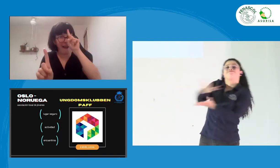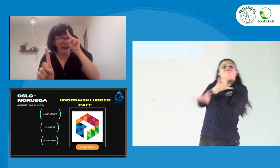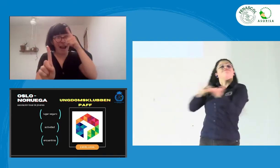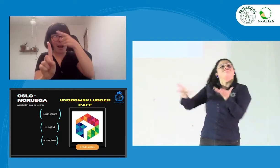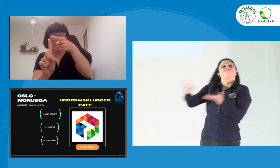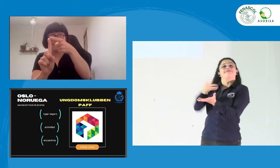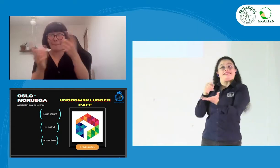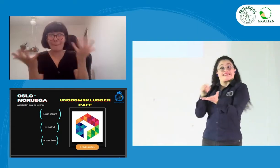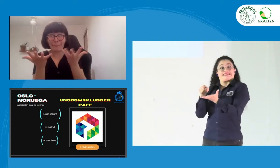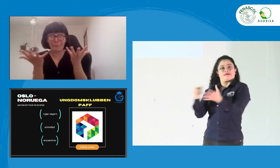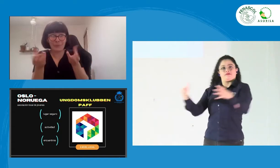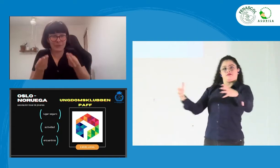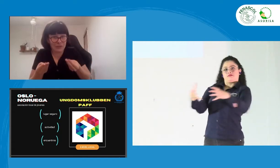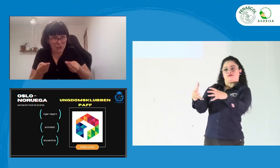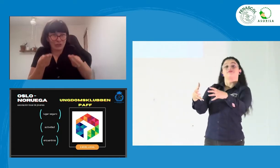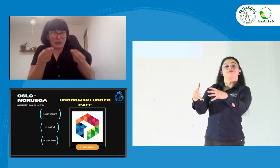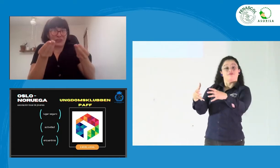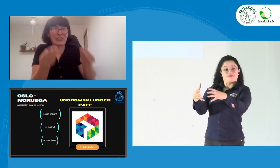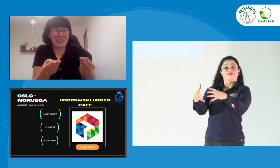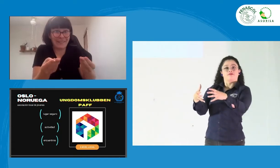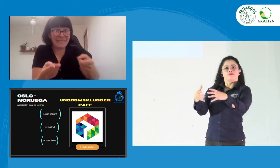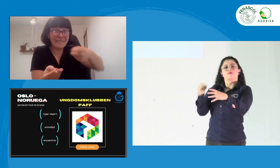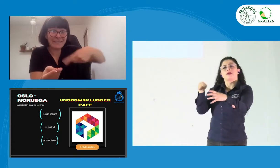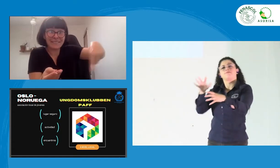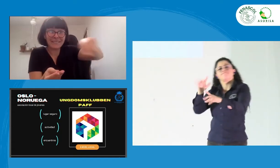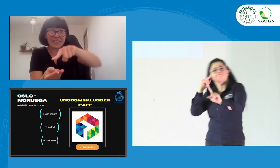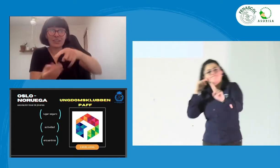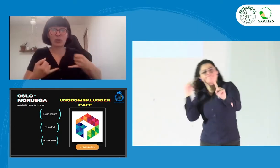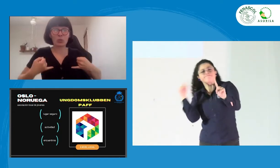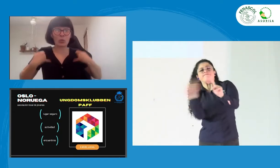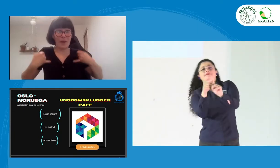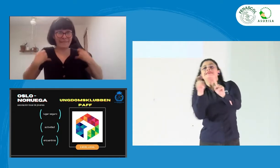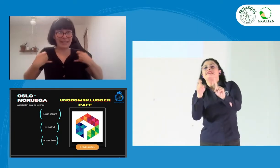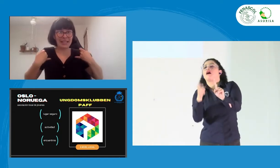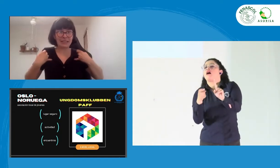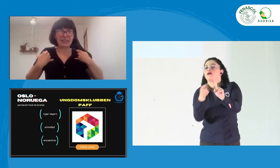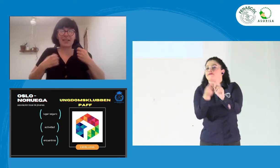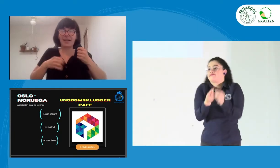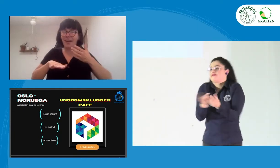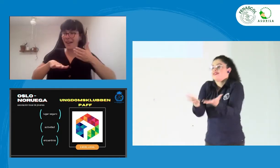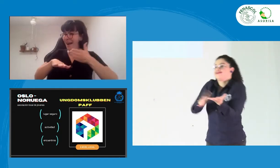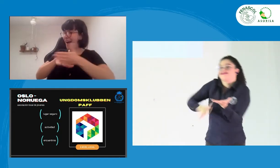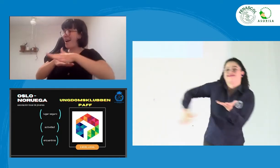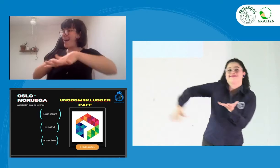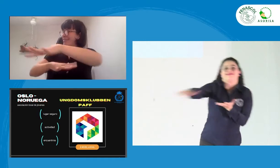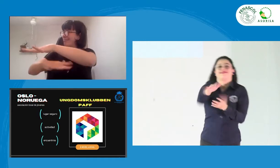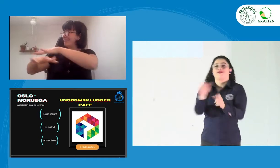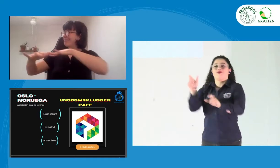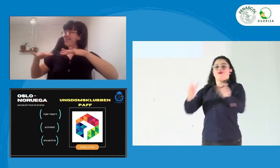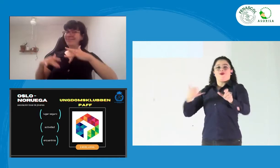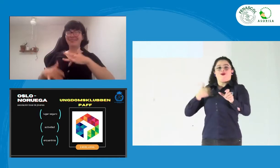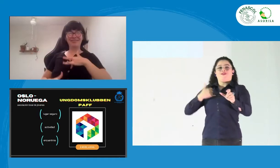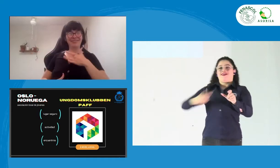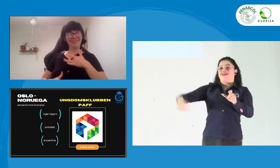de las mismas personas sordas. El objetivo de esta asociación de jóvenes era